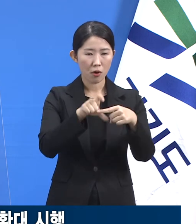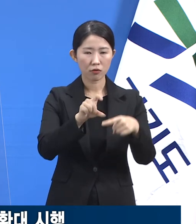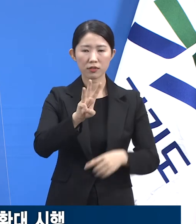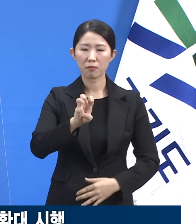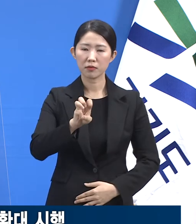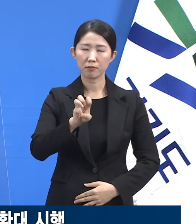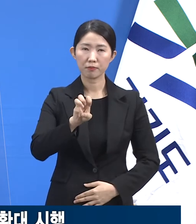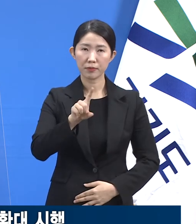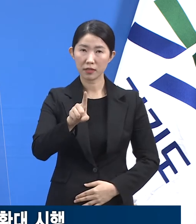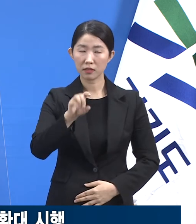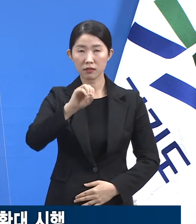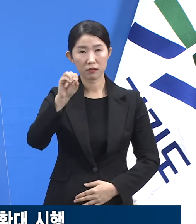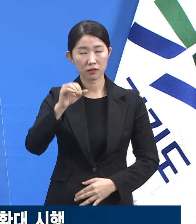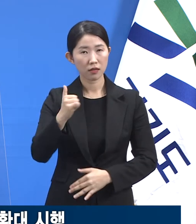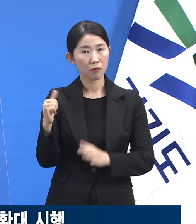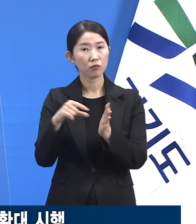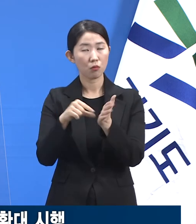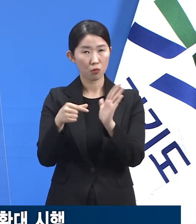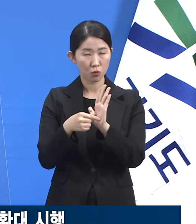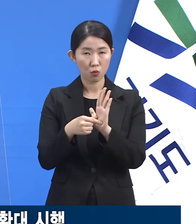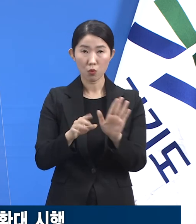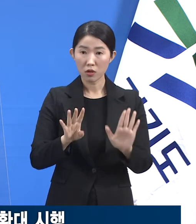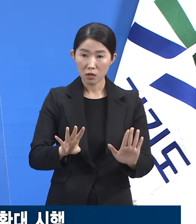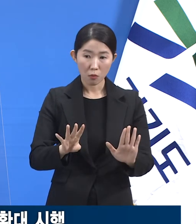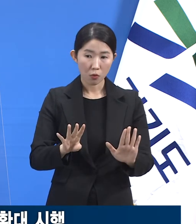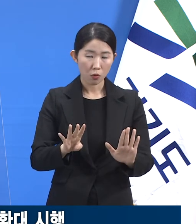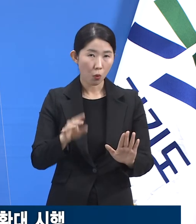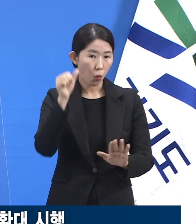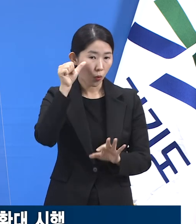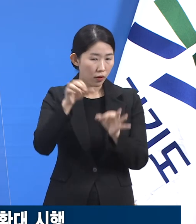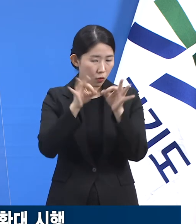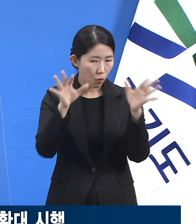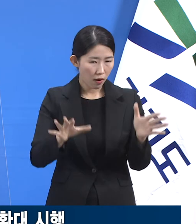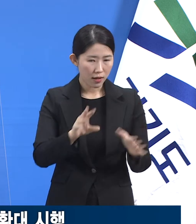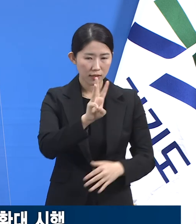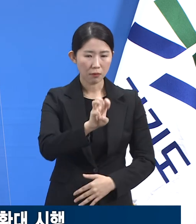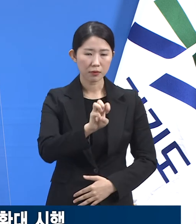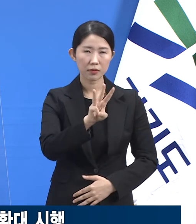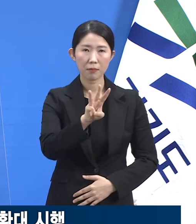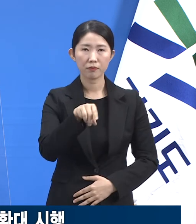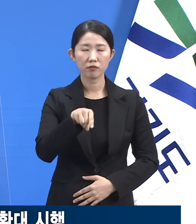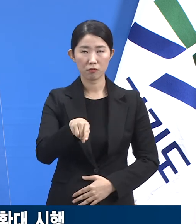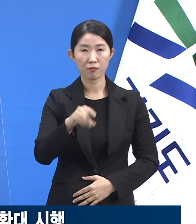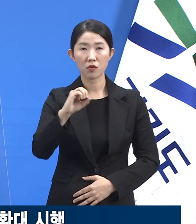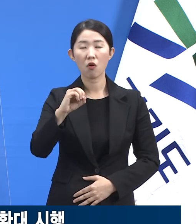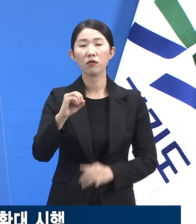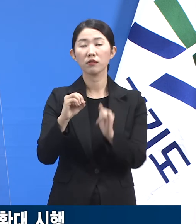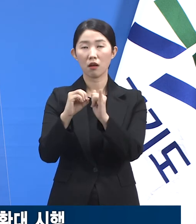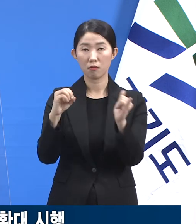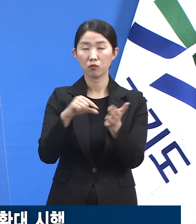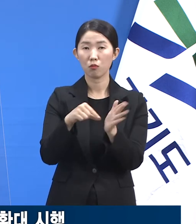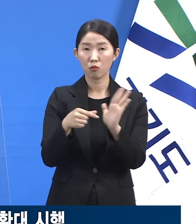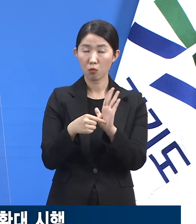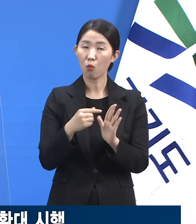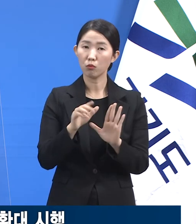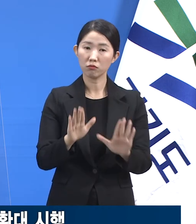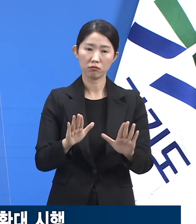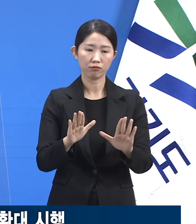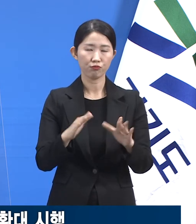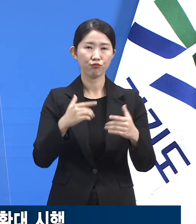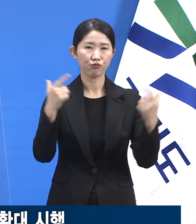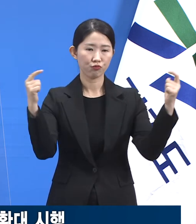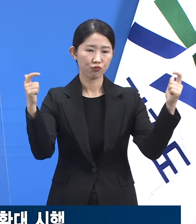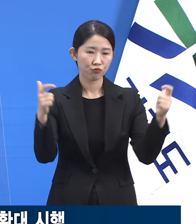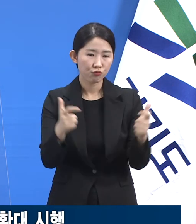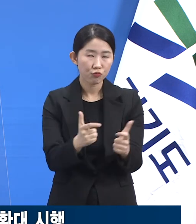이번 주 닷새 동안에도 33.0명으로 안정화 흐름입니다. 도내